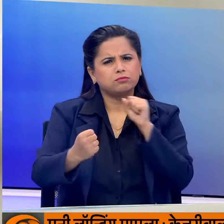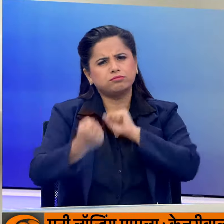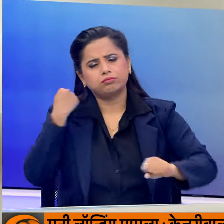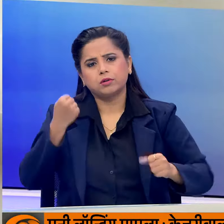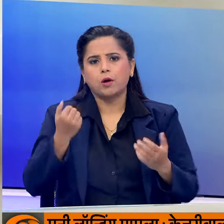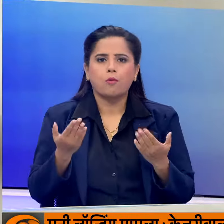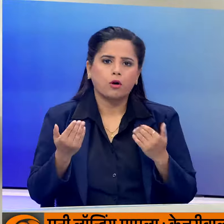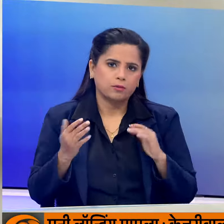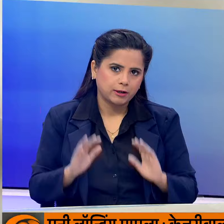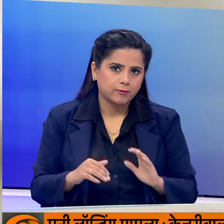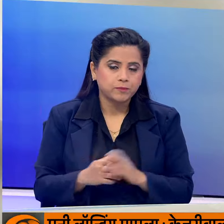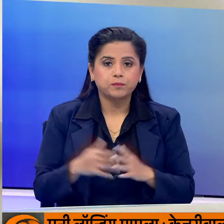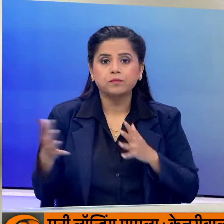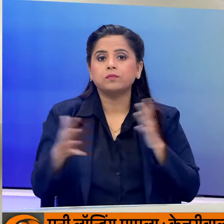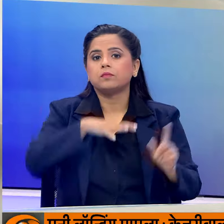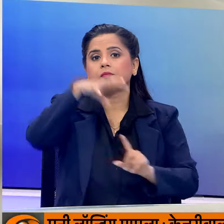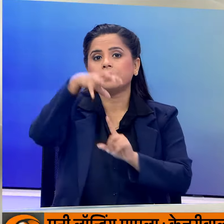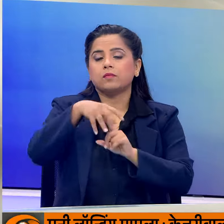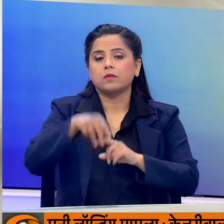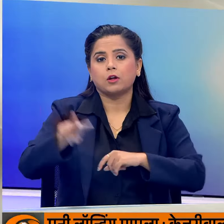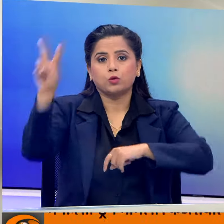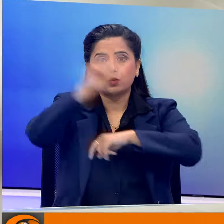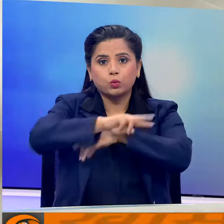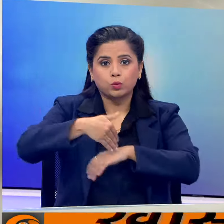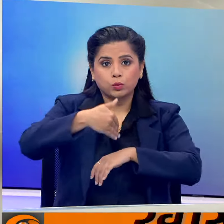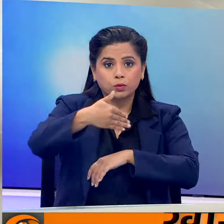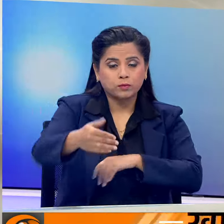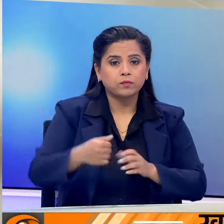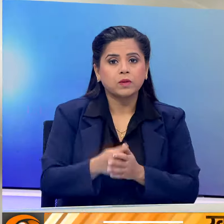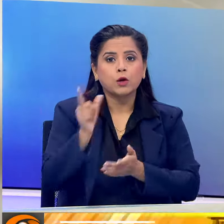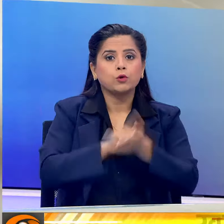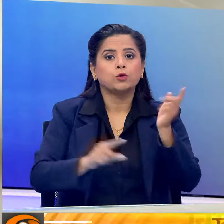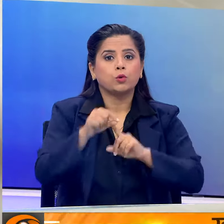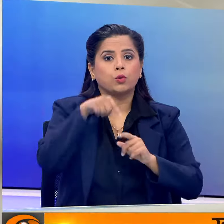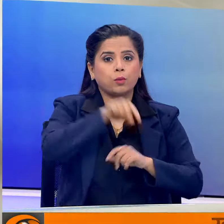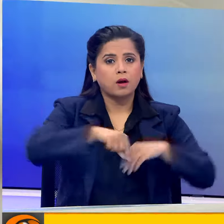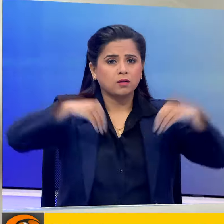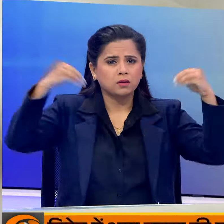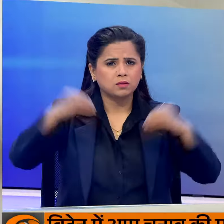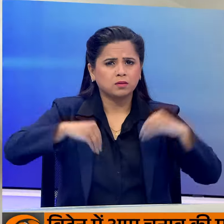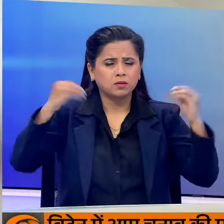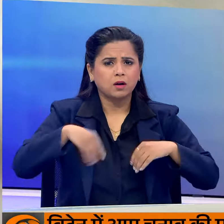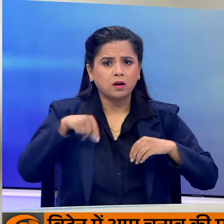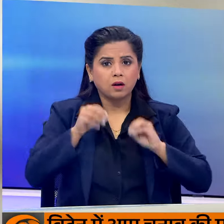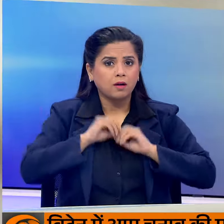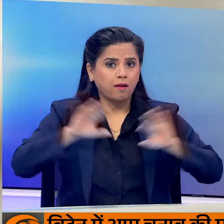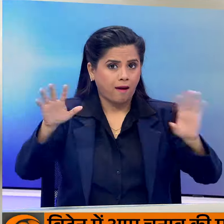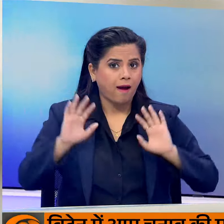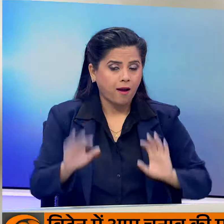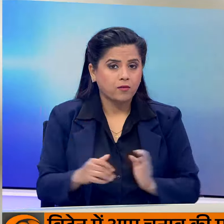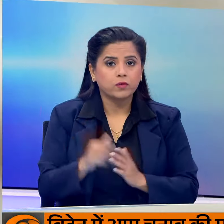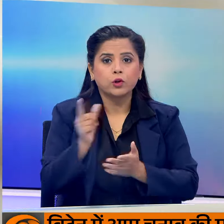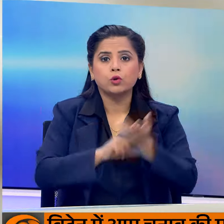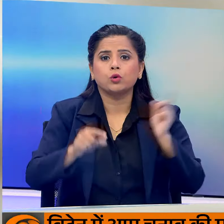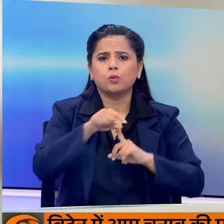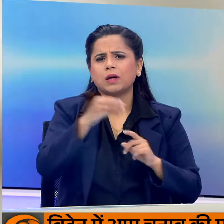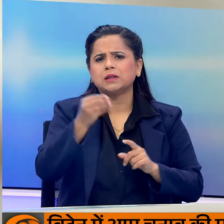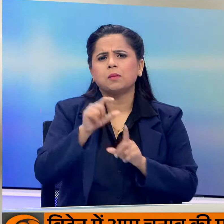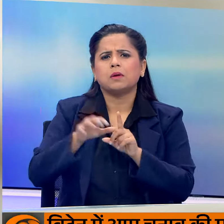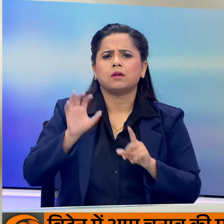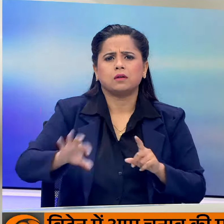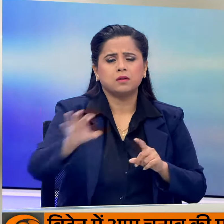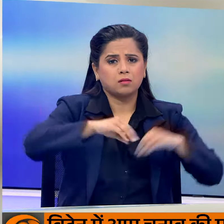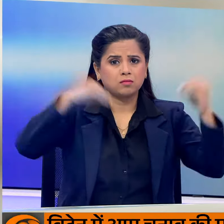संभावना है मौस्त विभागने अगले दो दिन तक यूपी में बारिश का अलर्ट जारी किया है यूपी में कुछ जिरो में